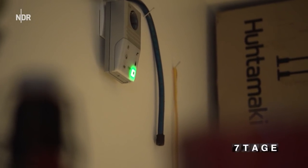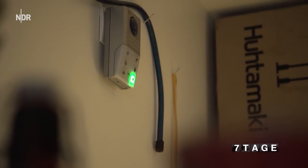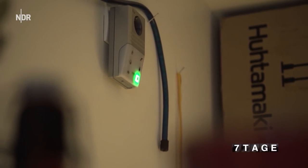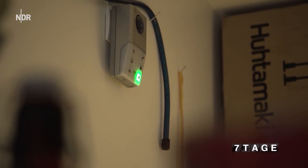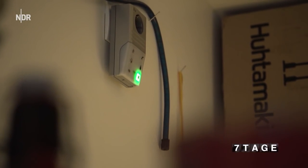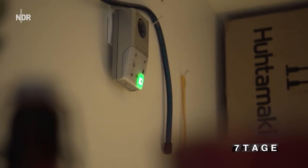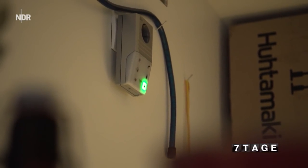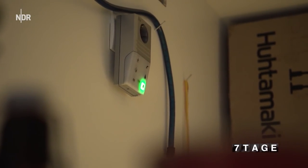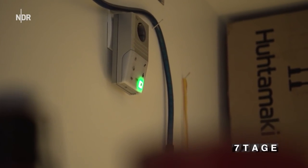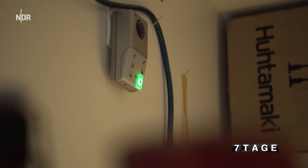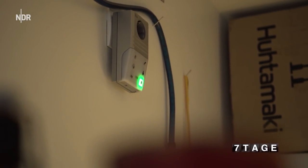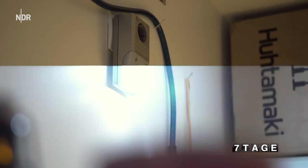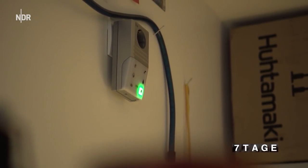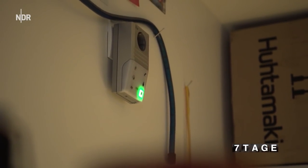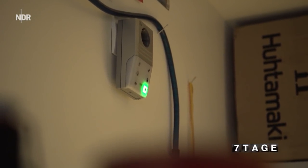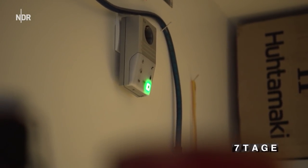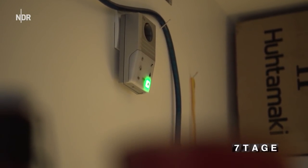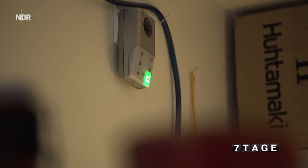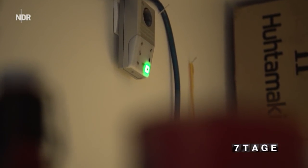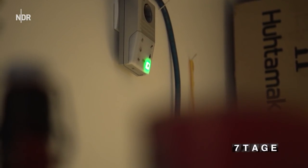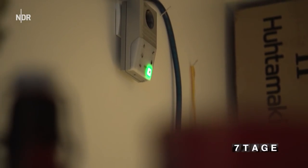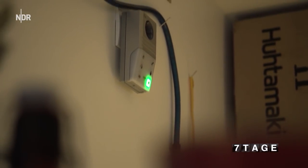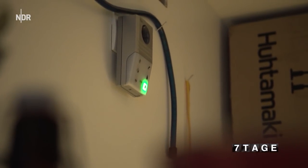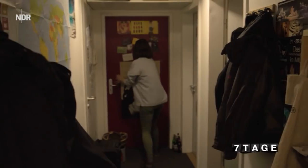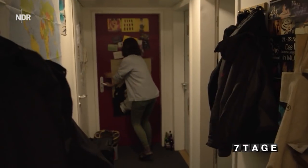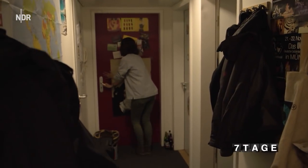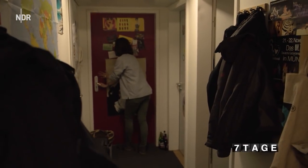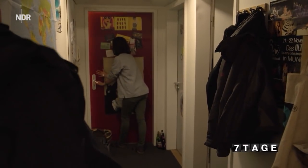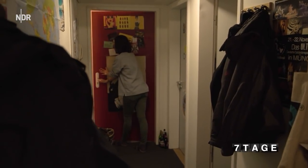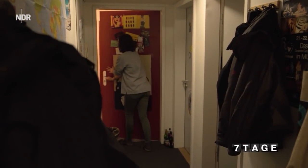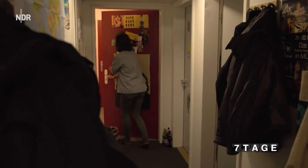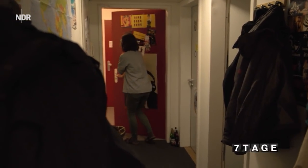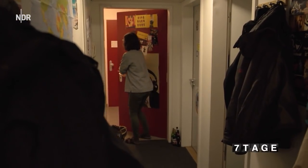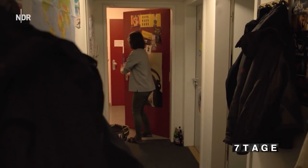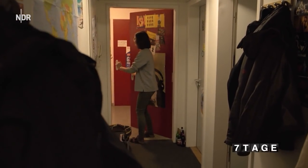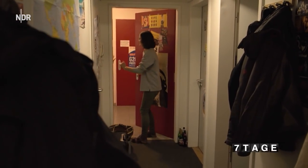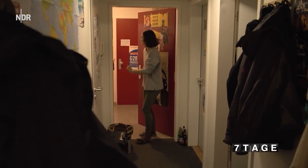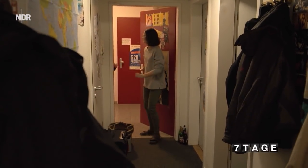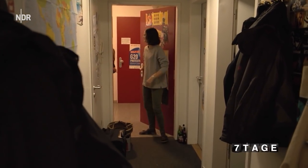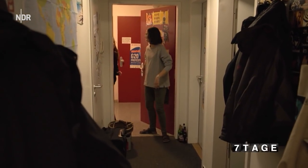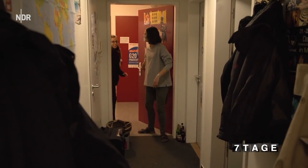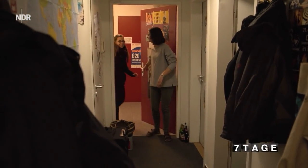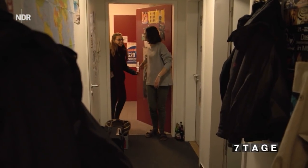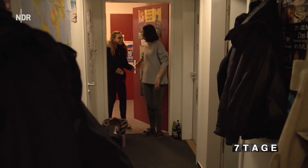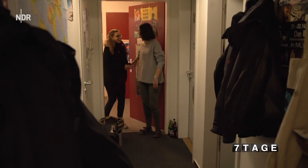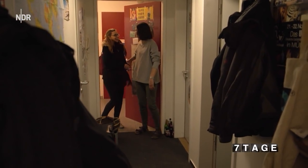Norddeutscher Norddeutscher Rundfunk 2021 Hi.